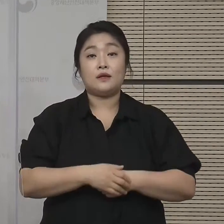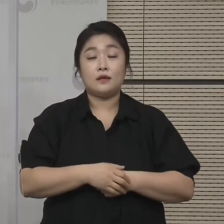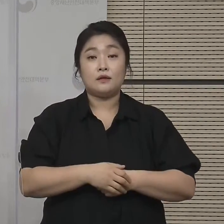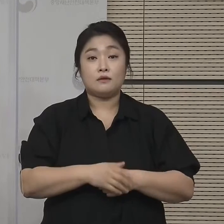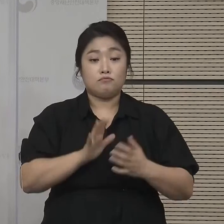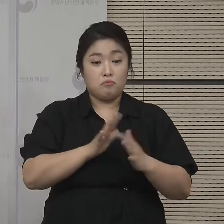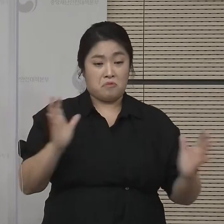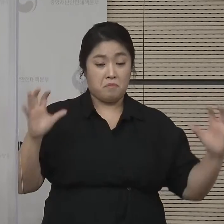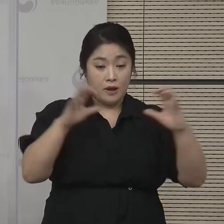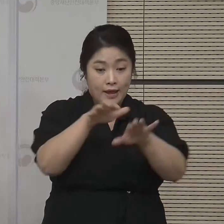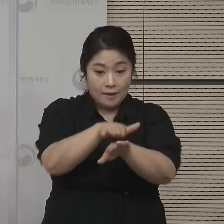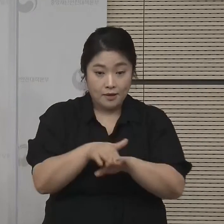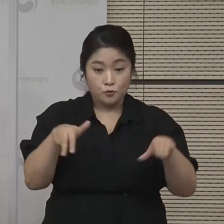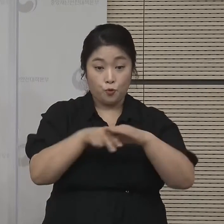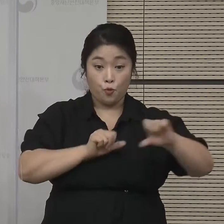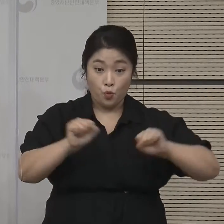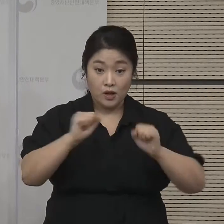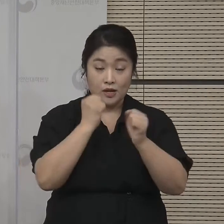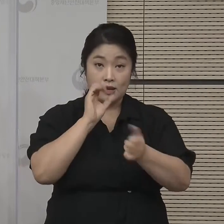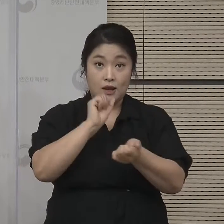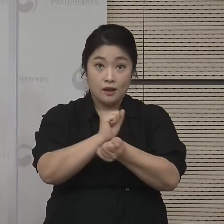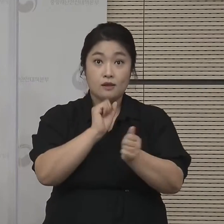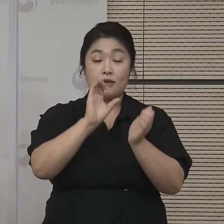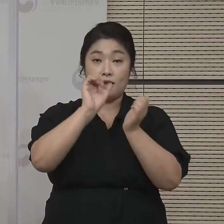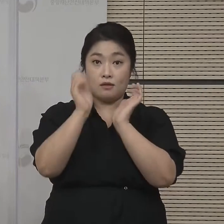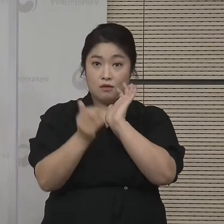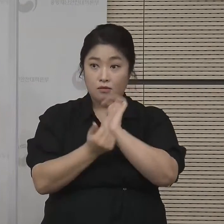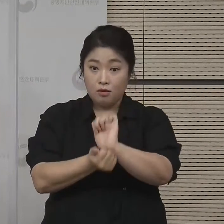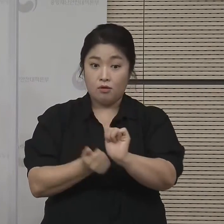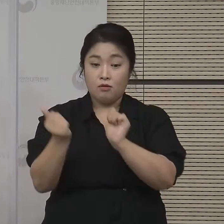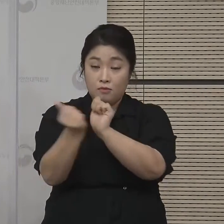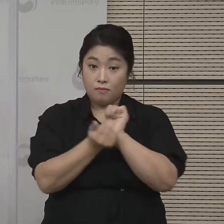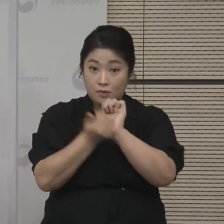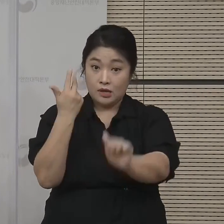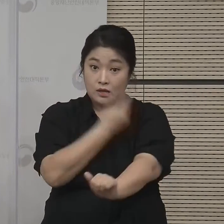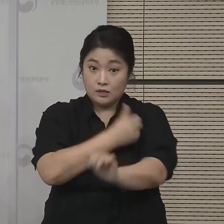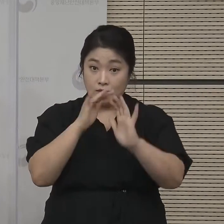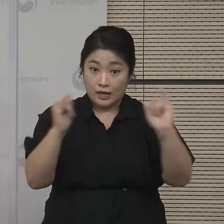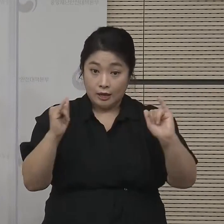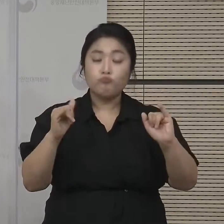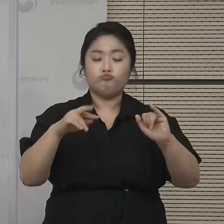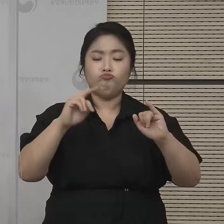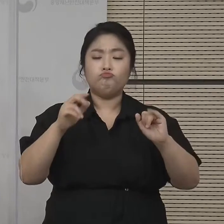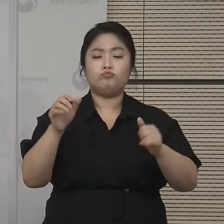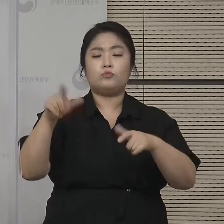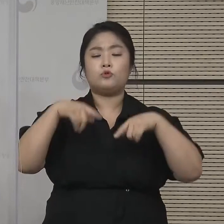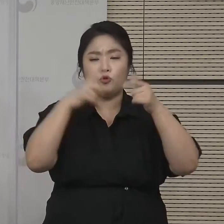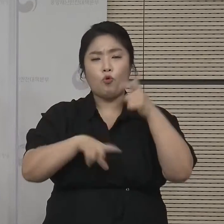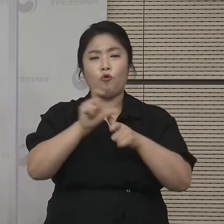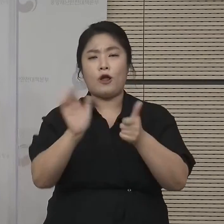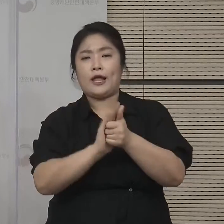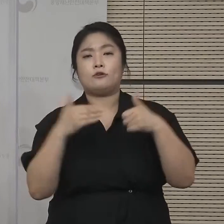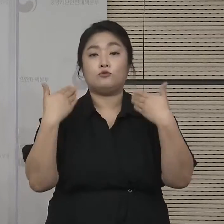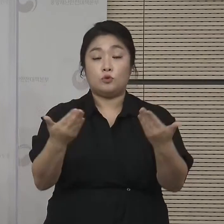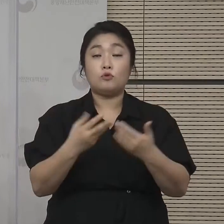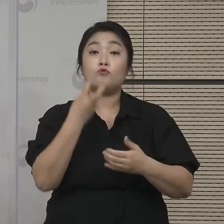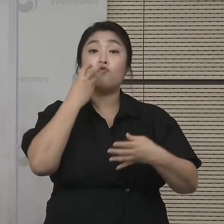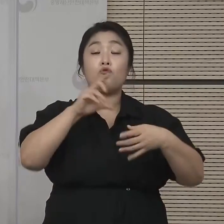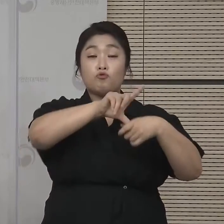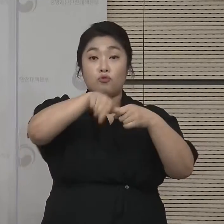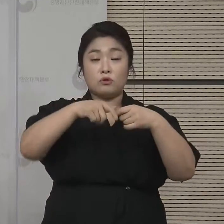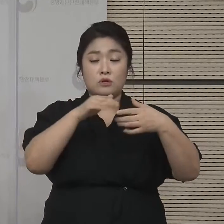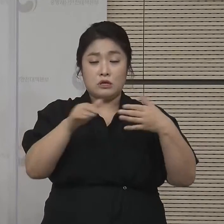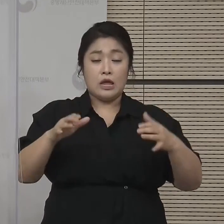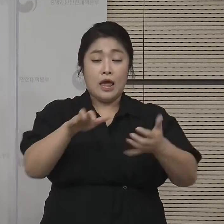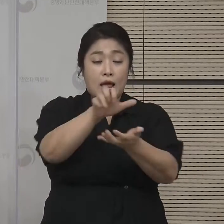대면 예배 등 정규활동도 접종완료자의 참여 범위를 확대하도록 하였습니다. 4단계 수도권 지역은 현재